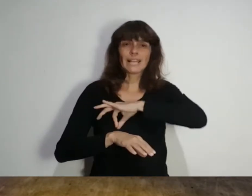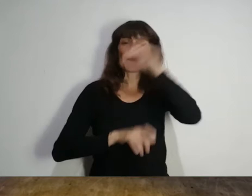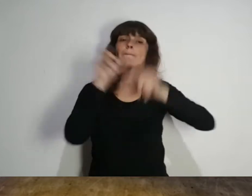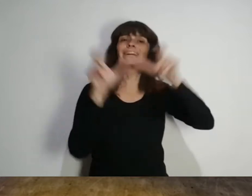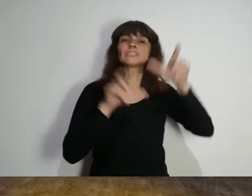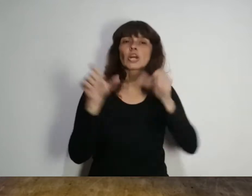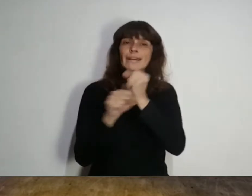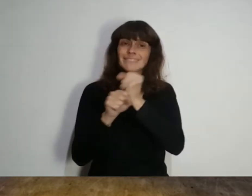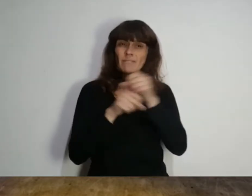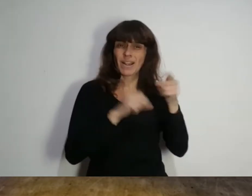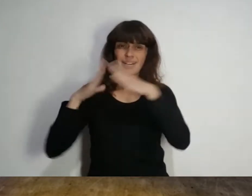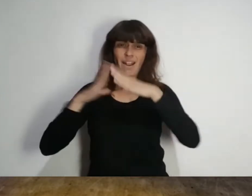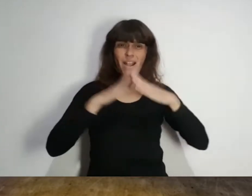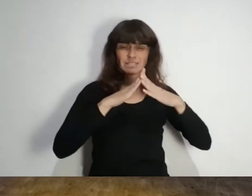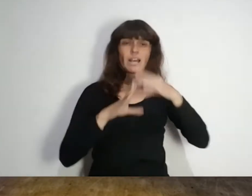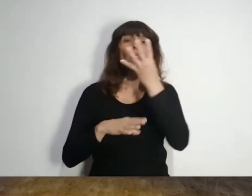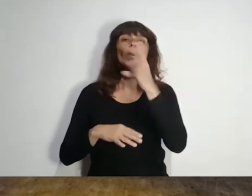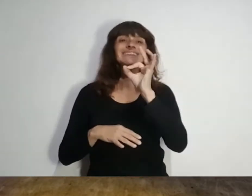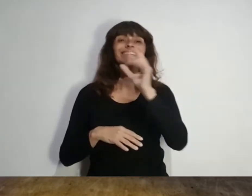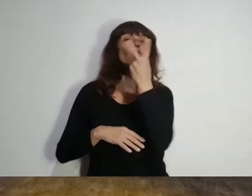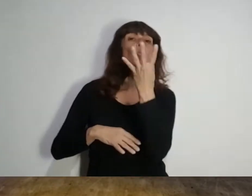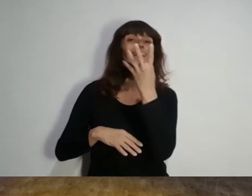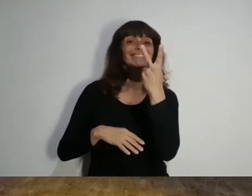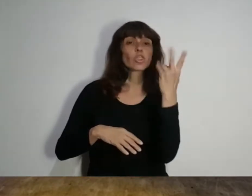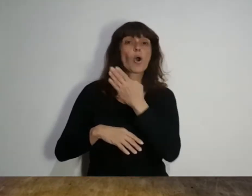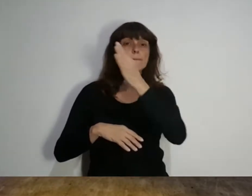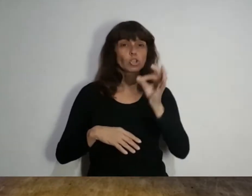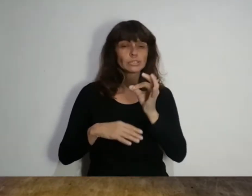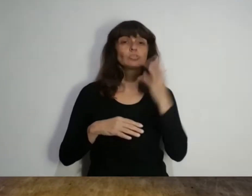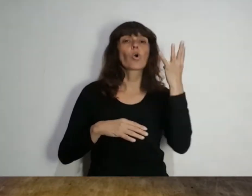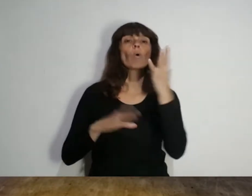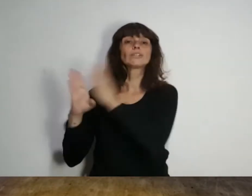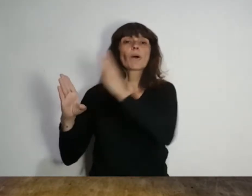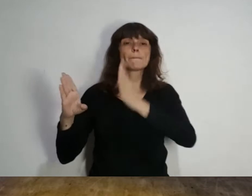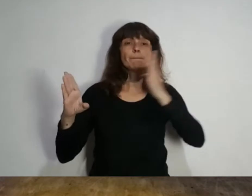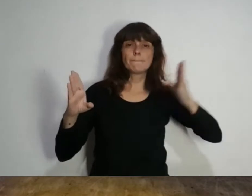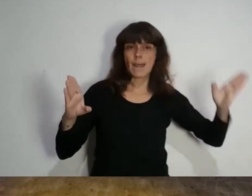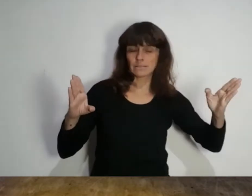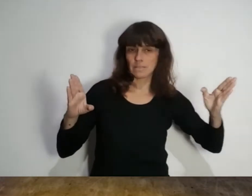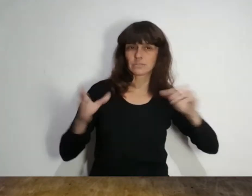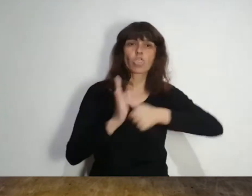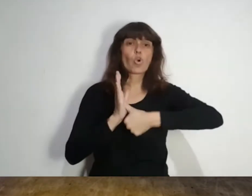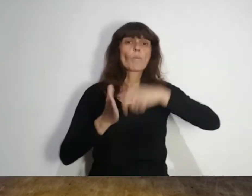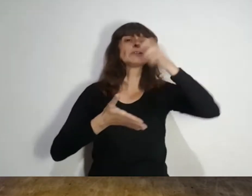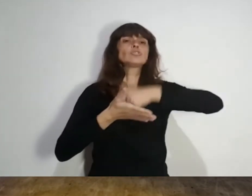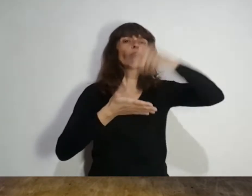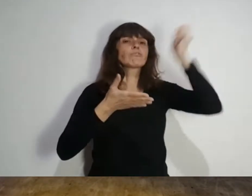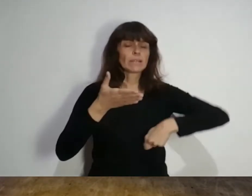para el personal doméstico del 42%, que se abonará en cuatro tramos. El acta afirmada